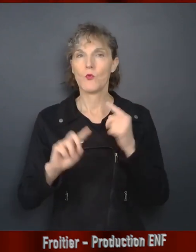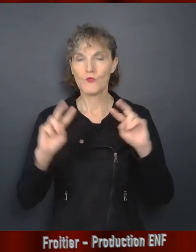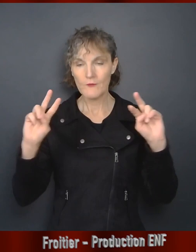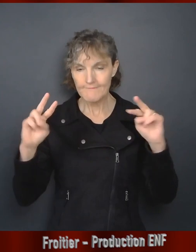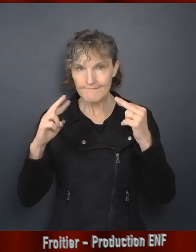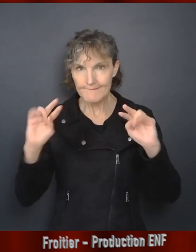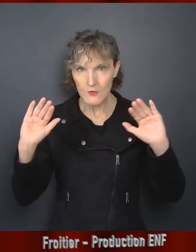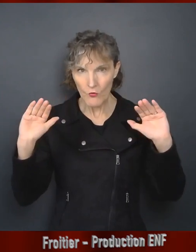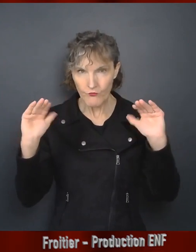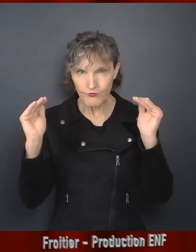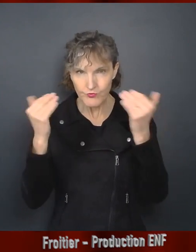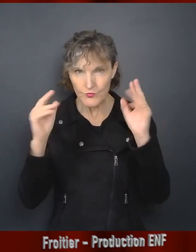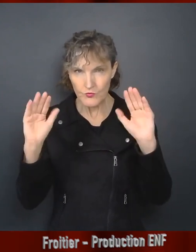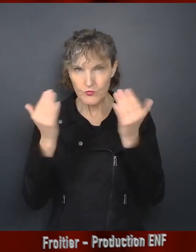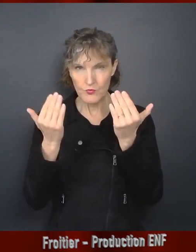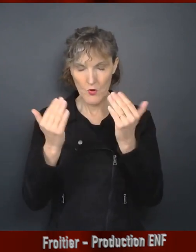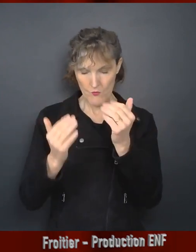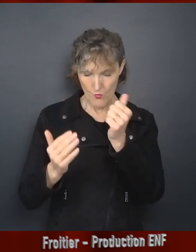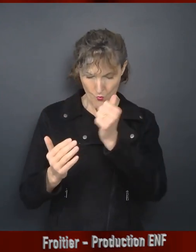que de me concentrer sur ma santé.